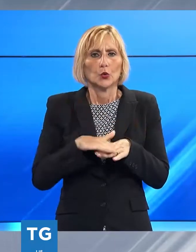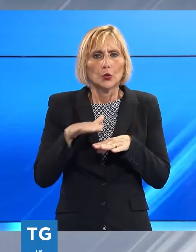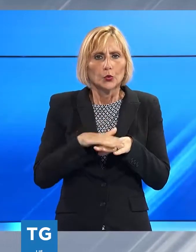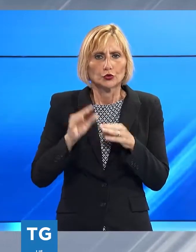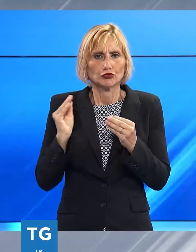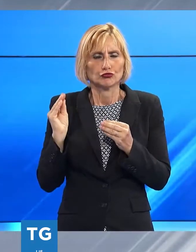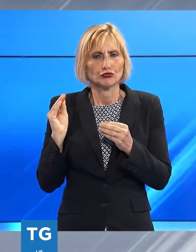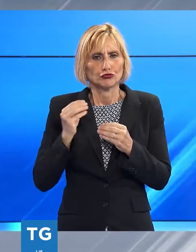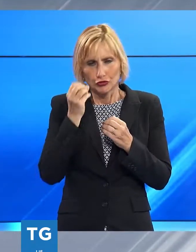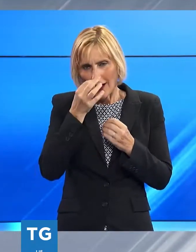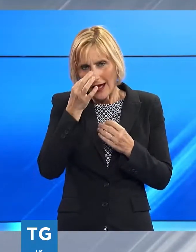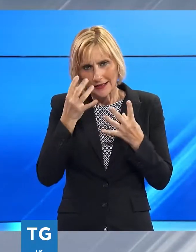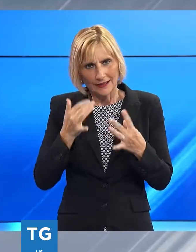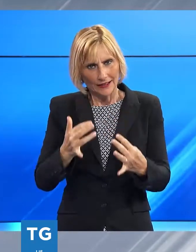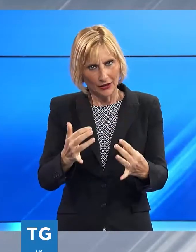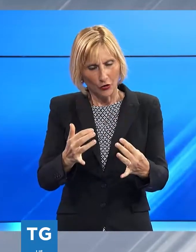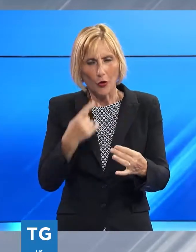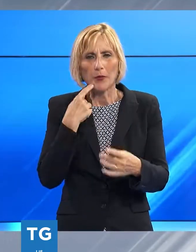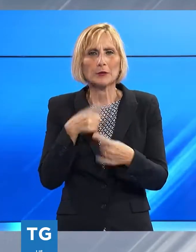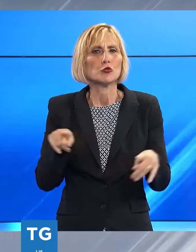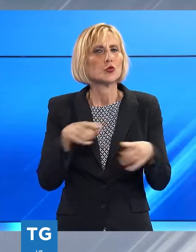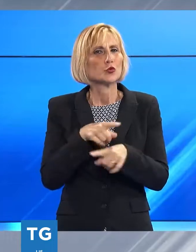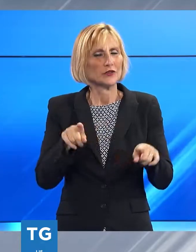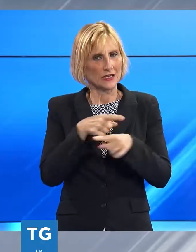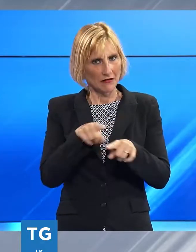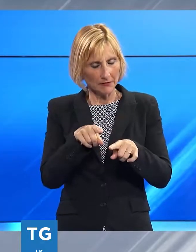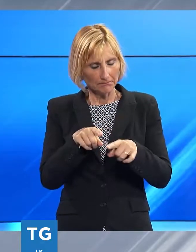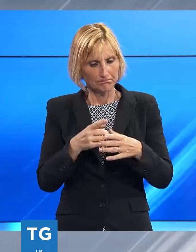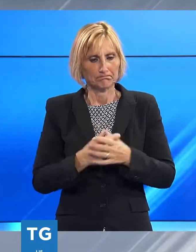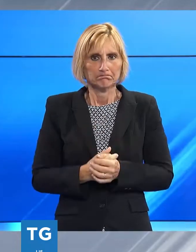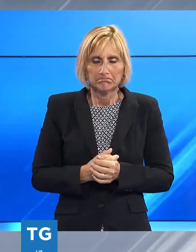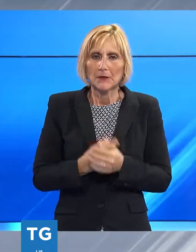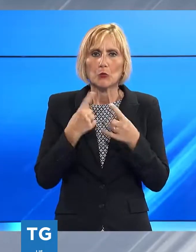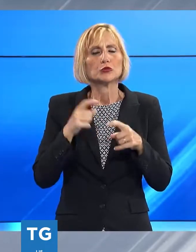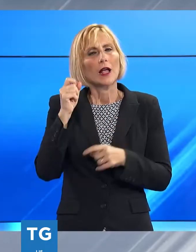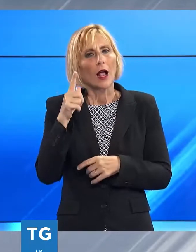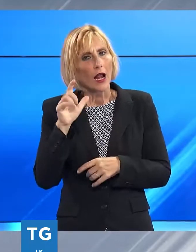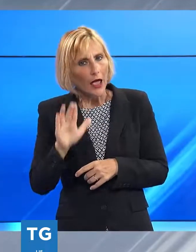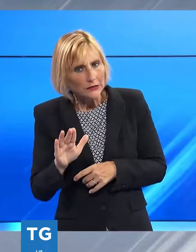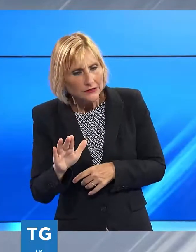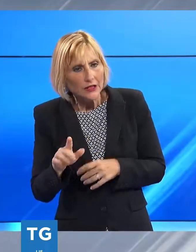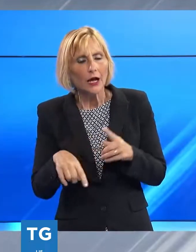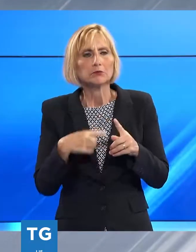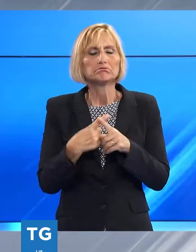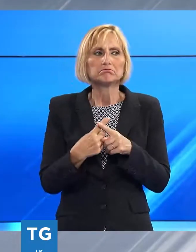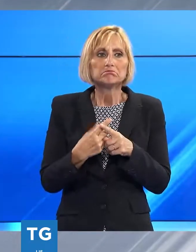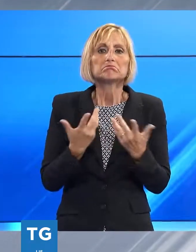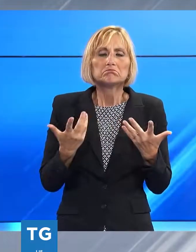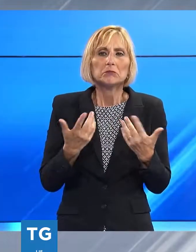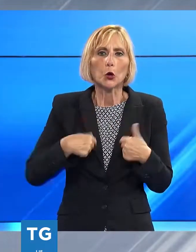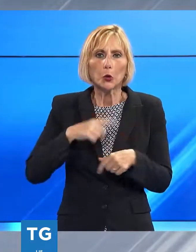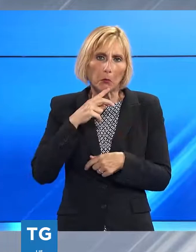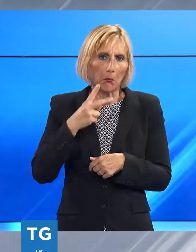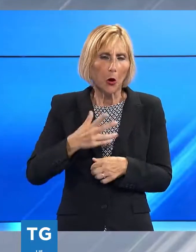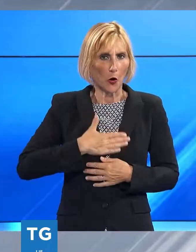giardino per contesti musicali non soltanto dovuti alla musica classica e abbiamo risposto in maniera